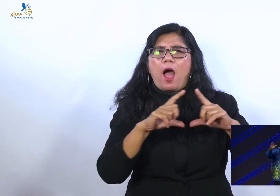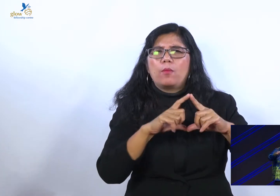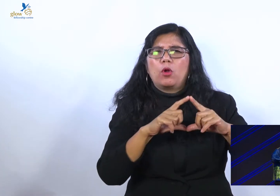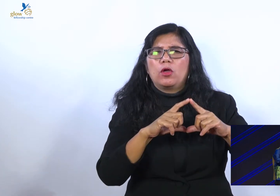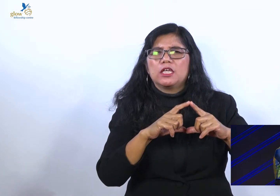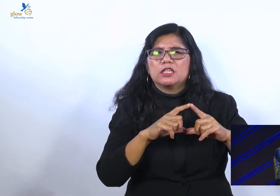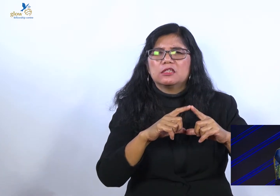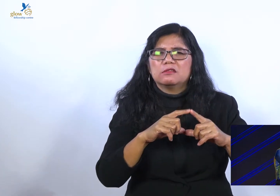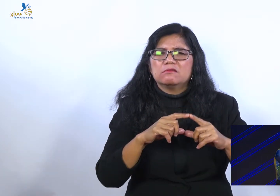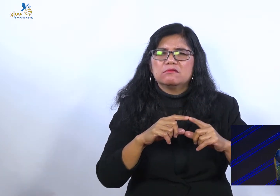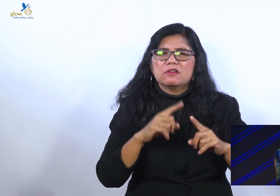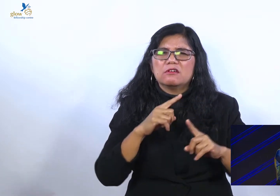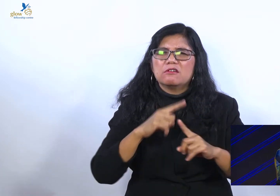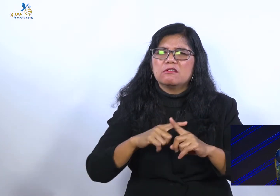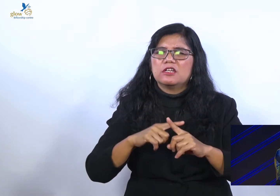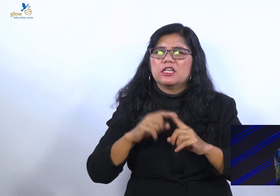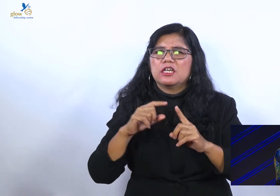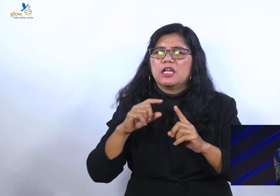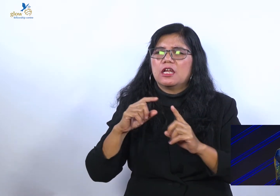denominasinya sendiri.